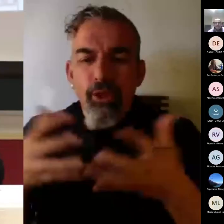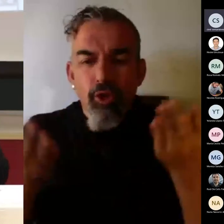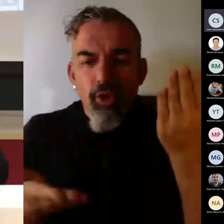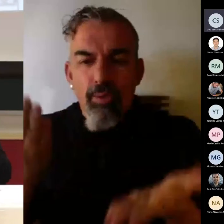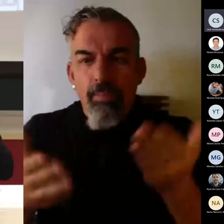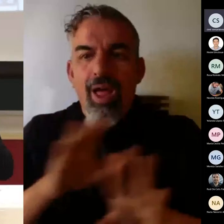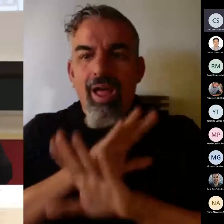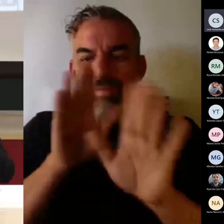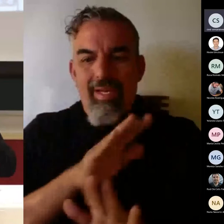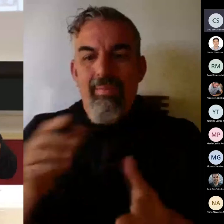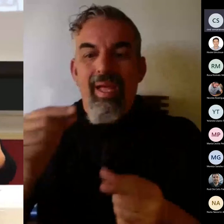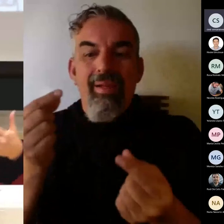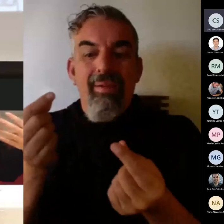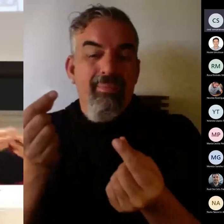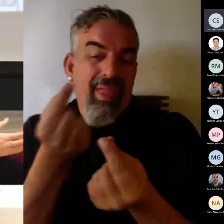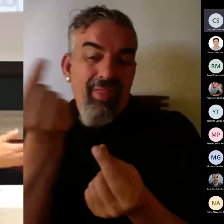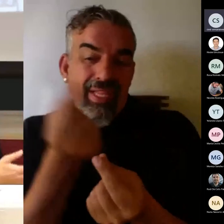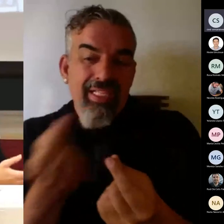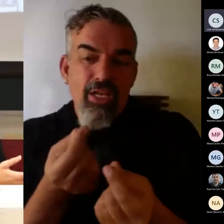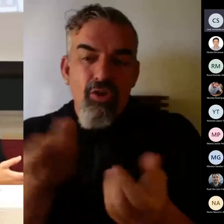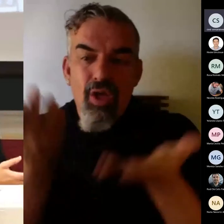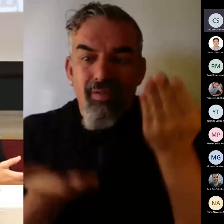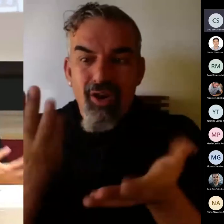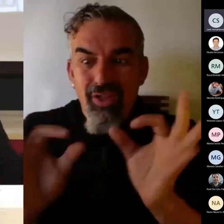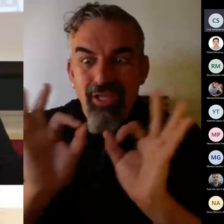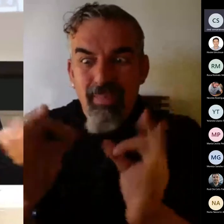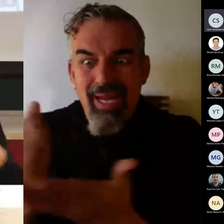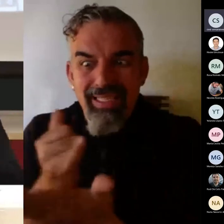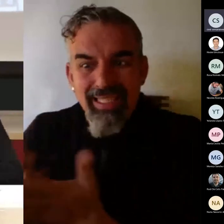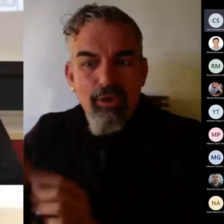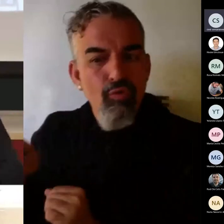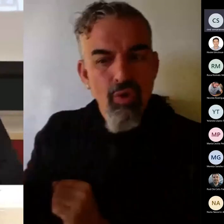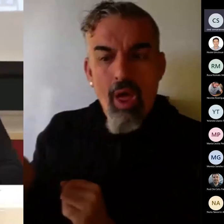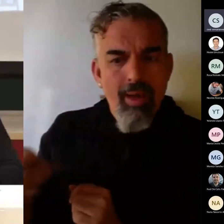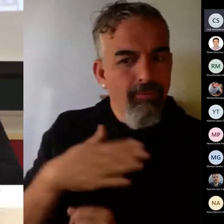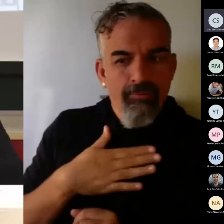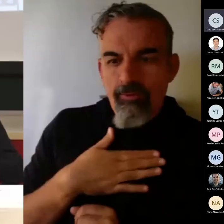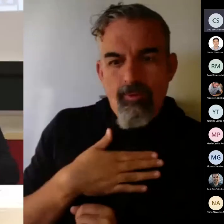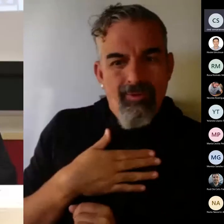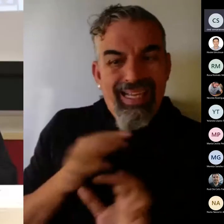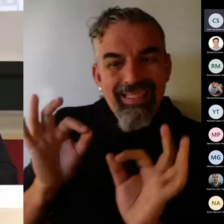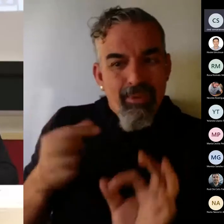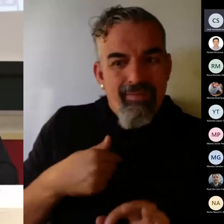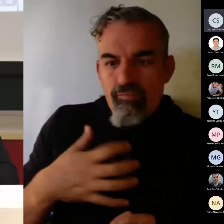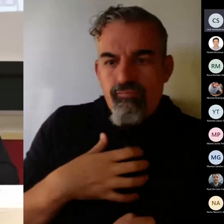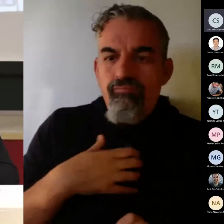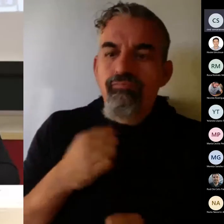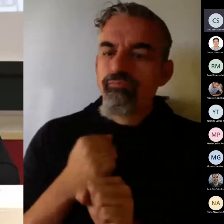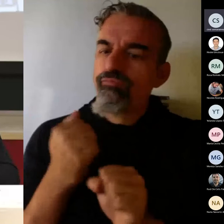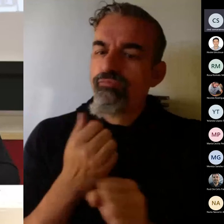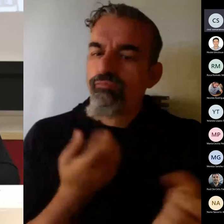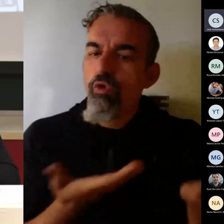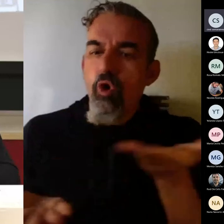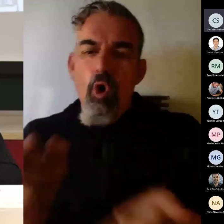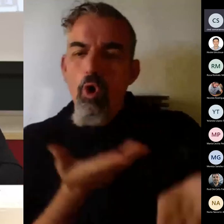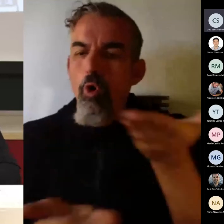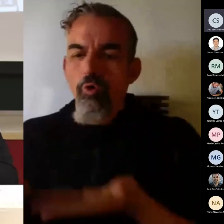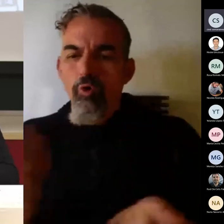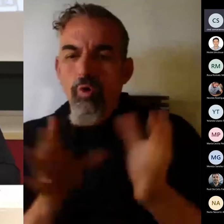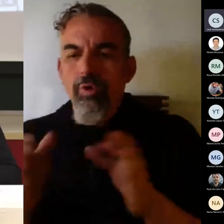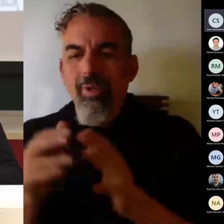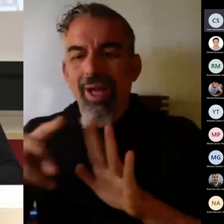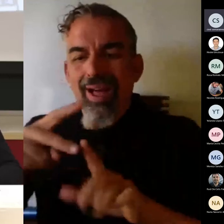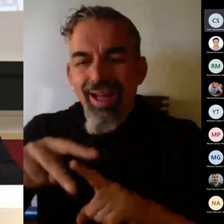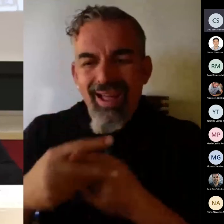de diseñar un instrumento de evaluación específico para una asignatura determinada, es un trabajo conjunto, pues bueno, vamos a ofrecer esas herramientas al profesor,